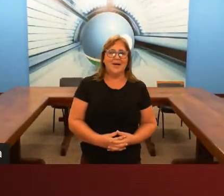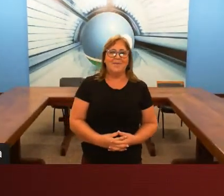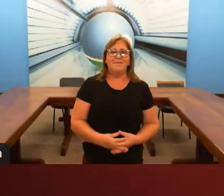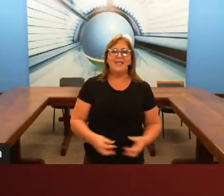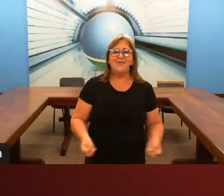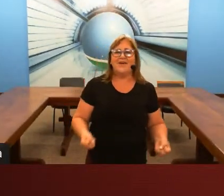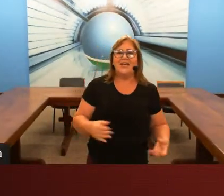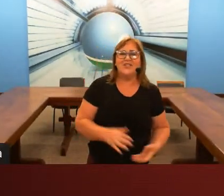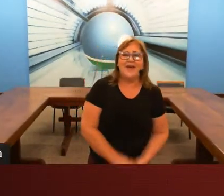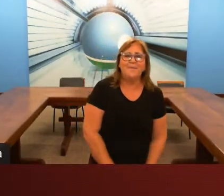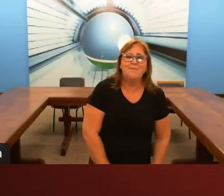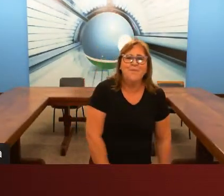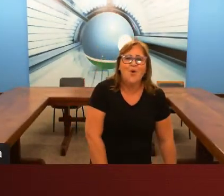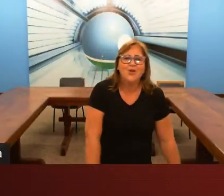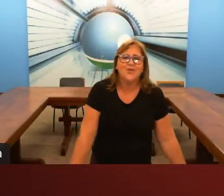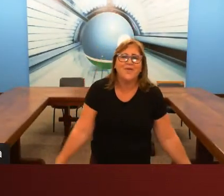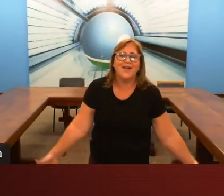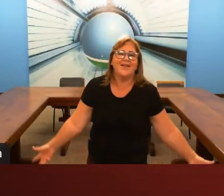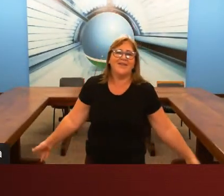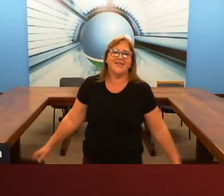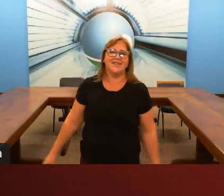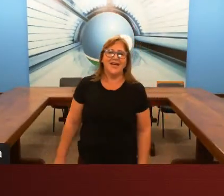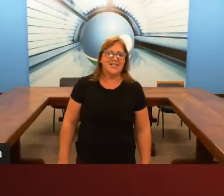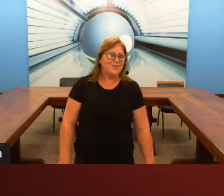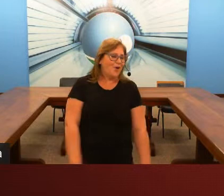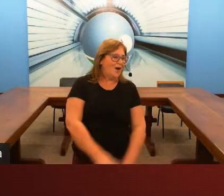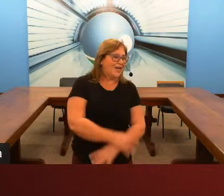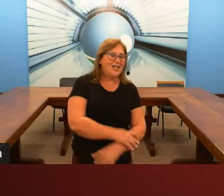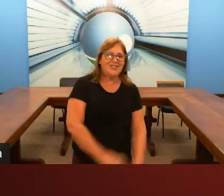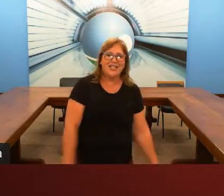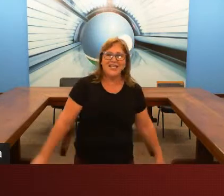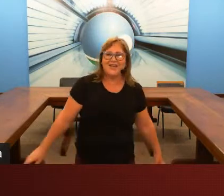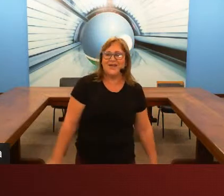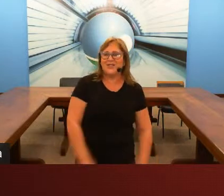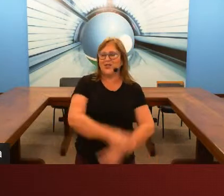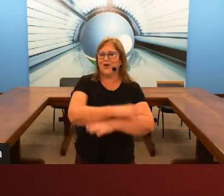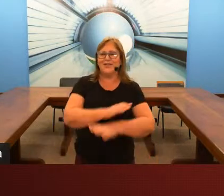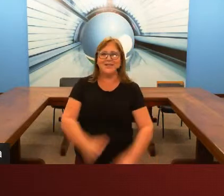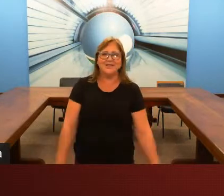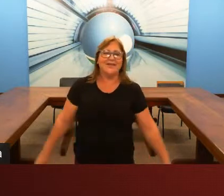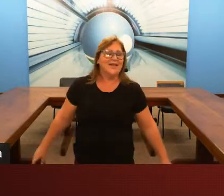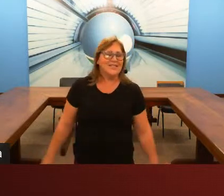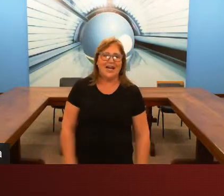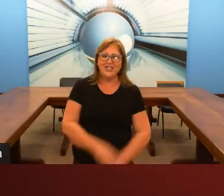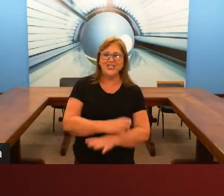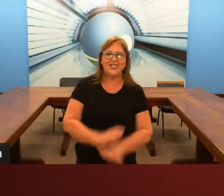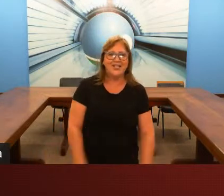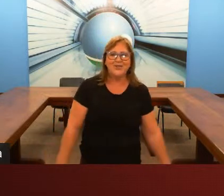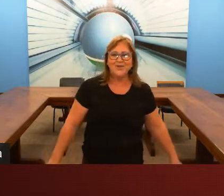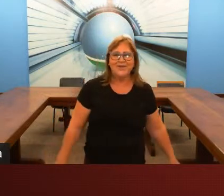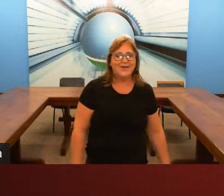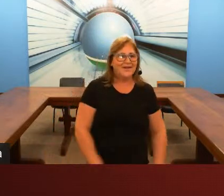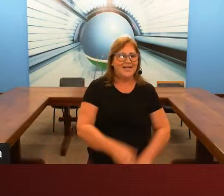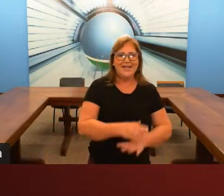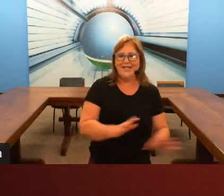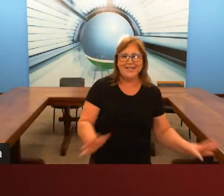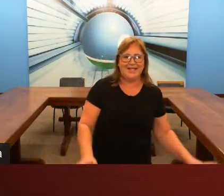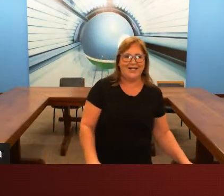mas se você é muito feliz se for aquele dia que você levantou se achando linda